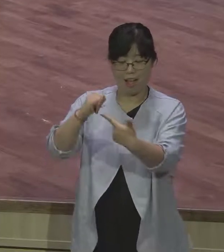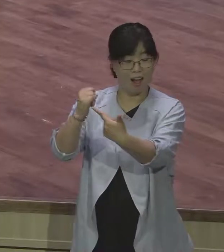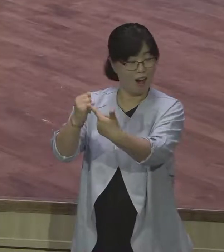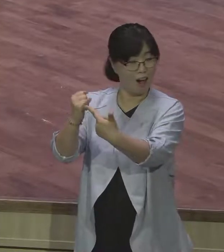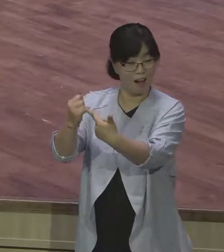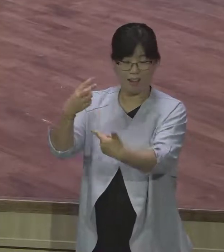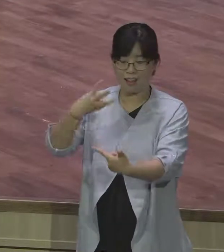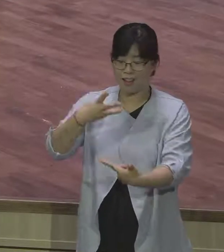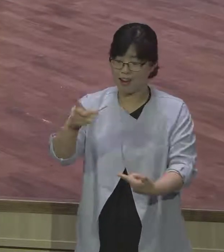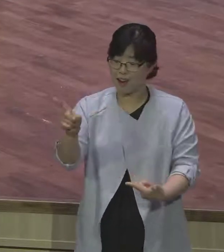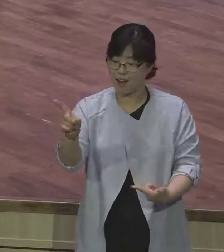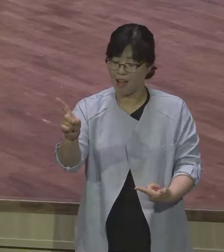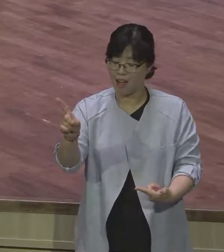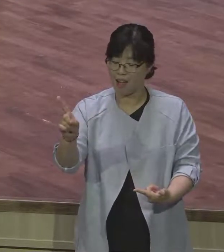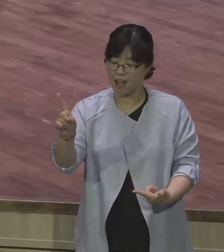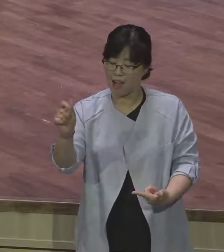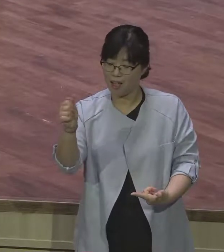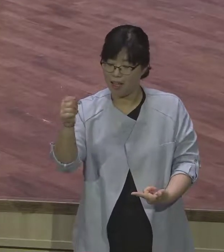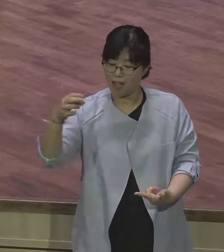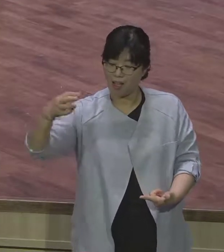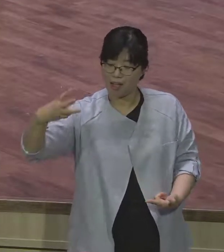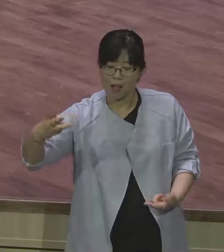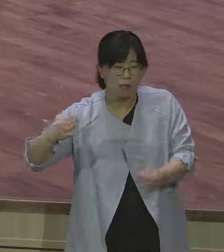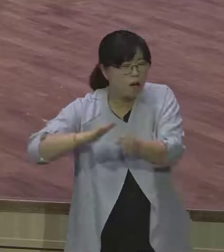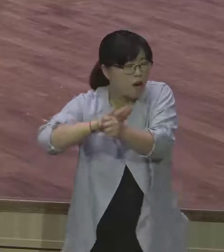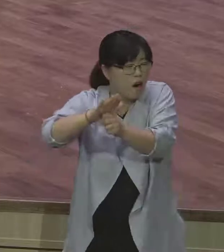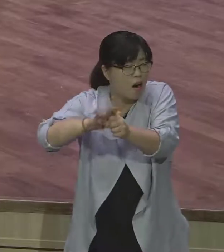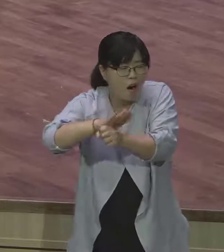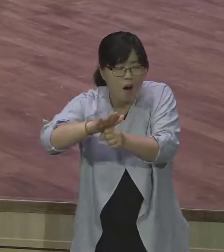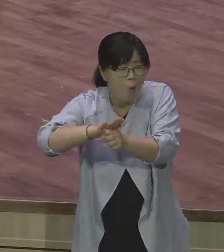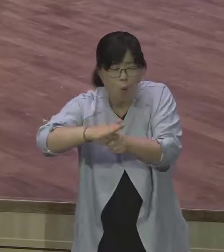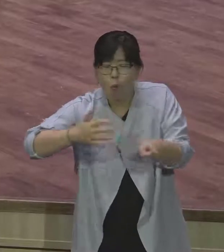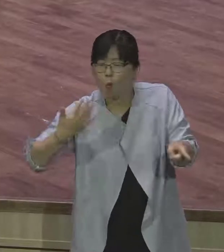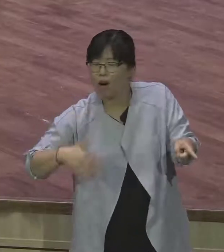하나님을 섬겼다면 야곱이 엄청 달라졌을 거예요.